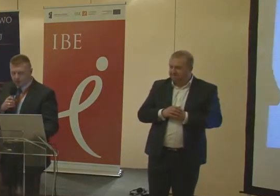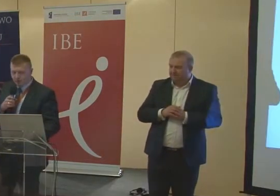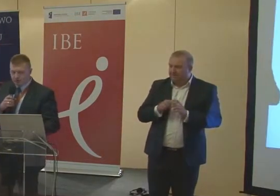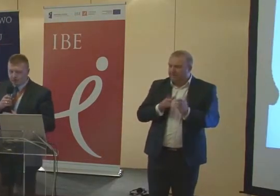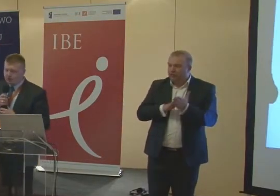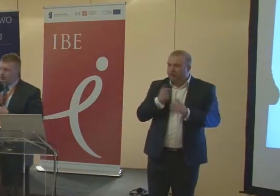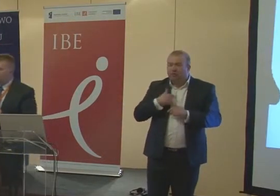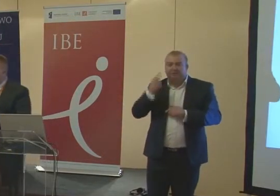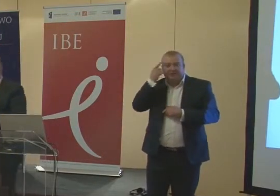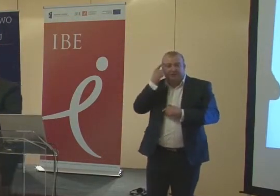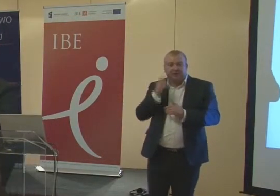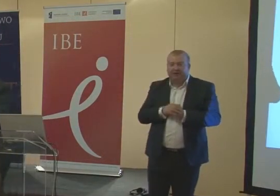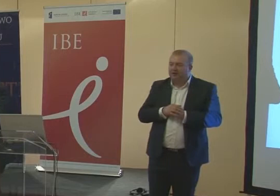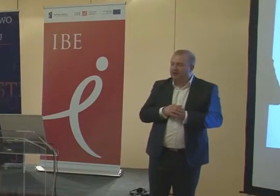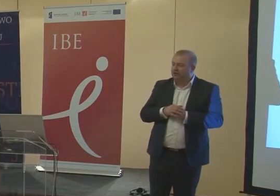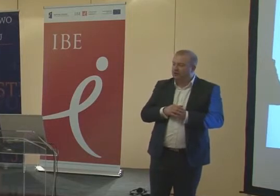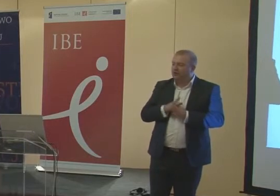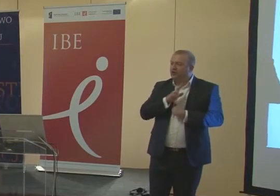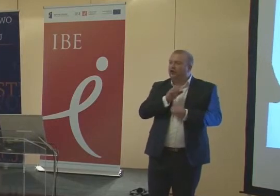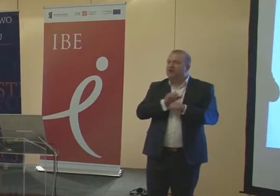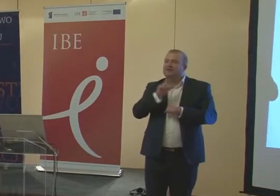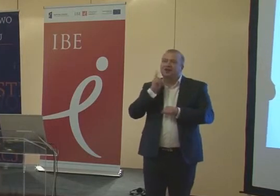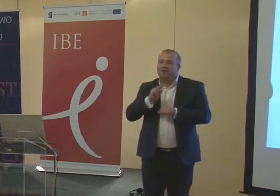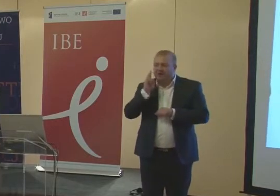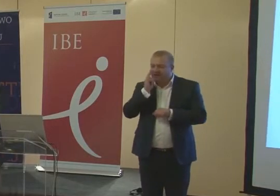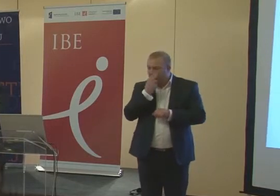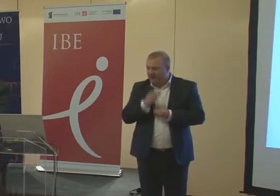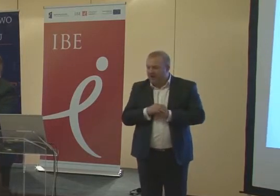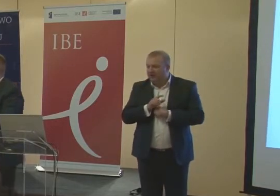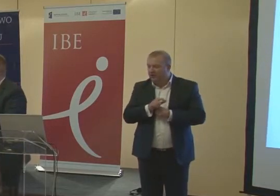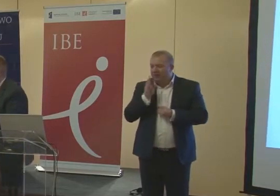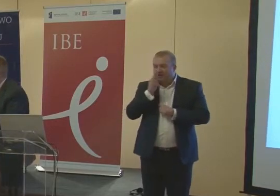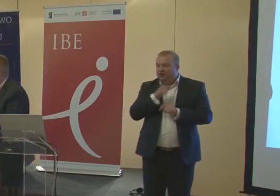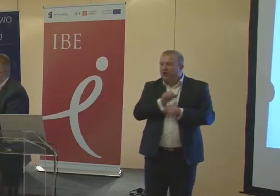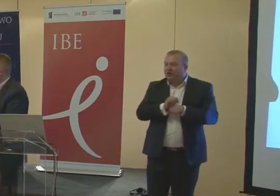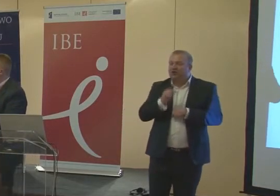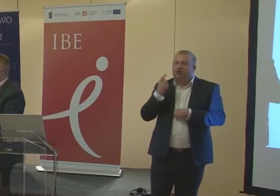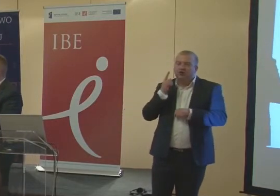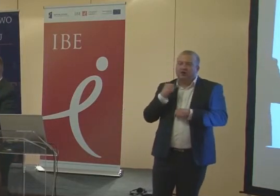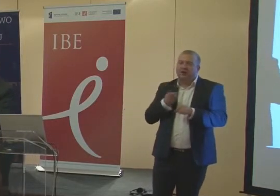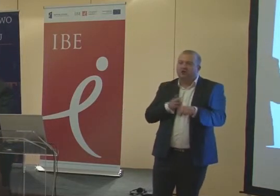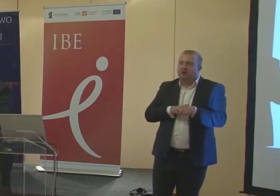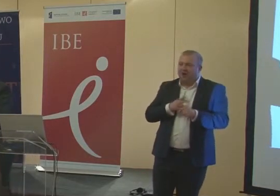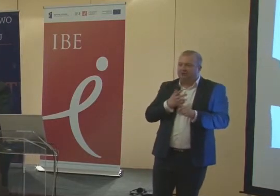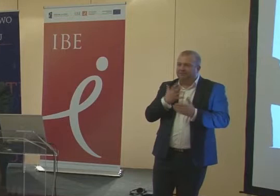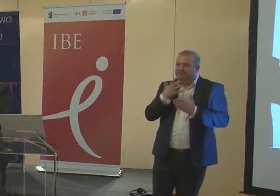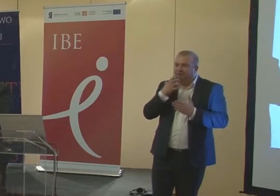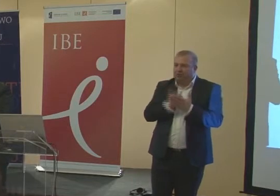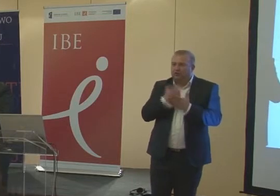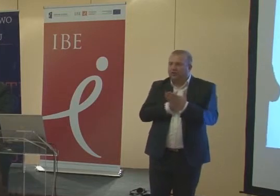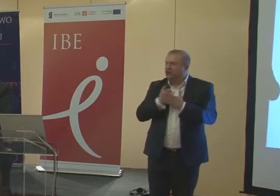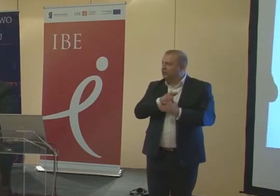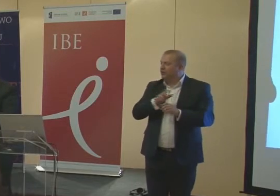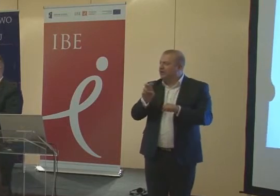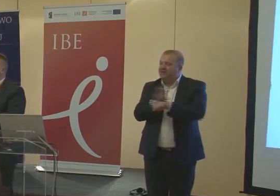początku chciałbym przypomnieć, kto to jest ta osoba niewidoma. Proszę Państwa, osoba niewidoma to jest osoba, która posługuje się w życiu codziennym